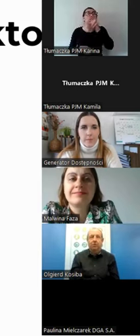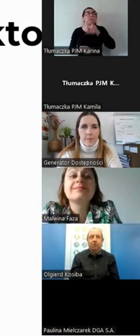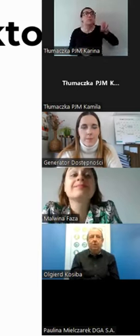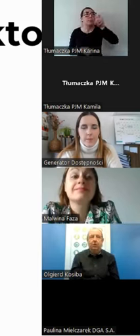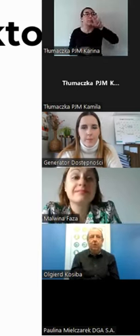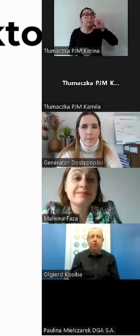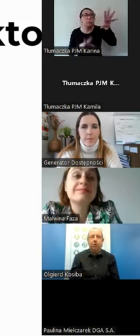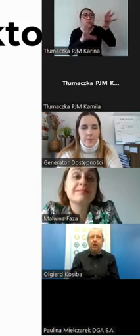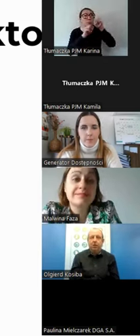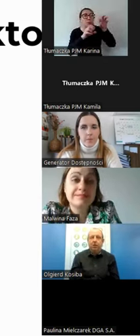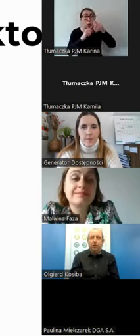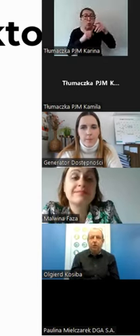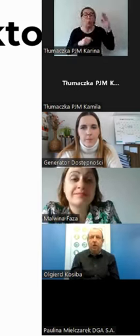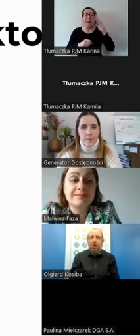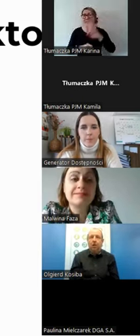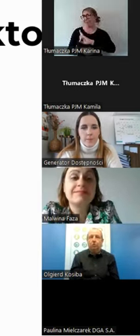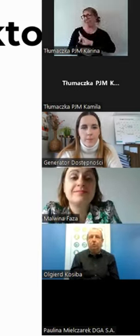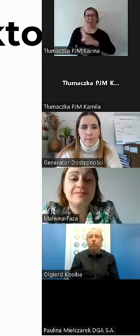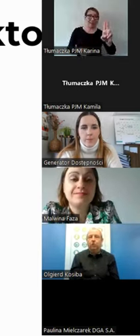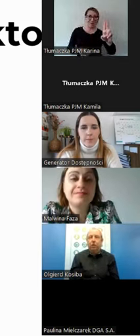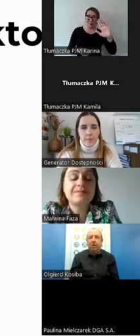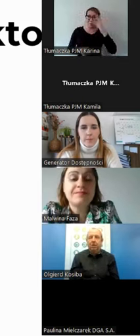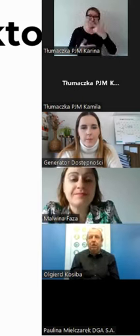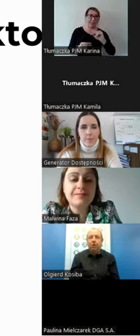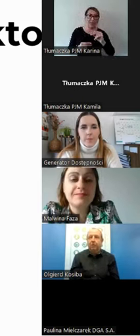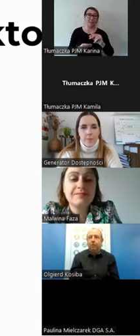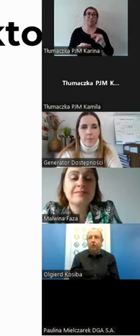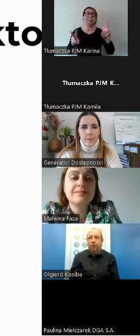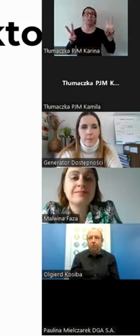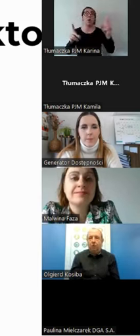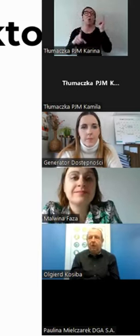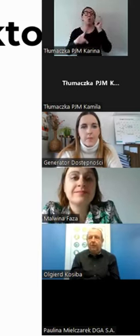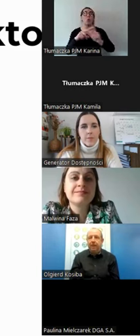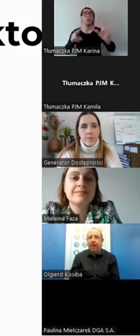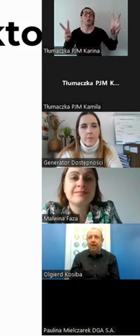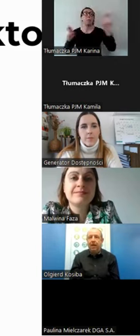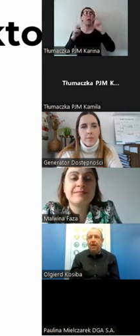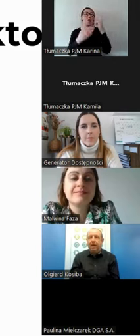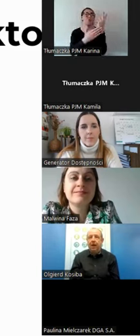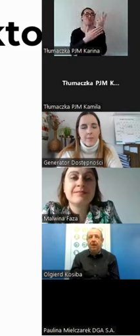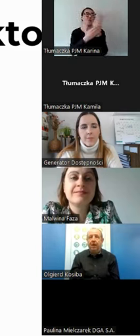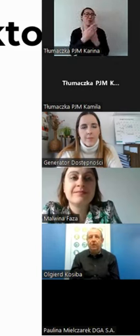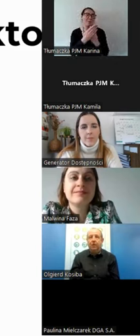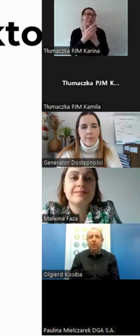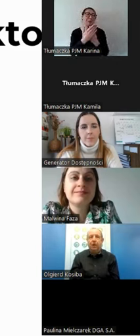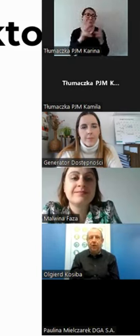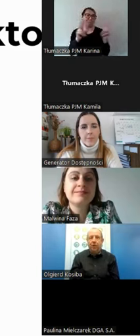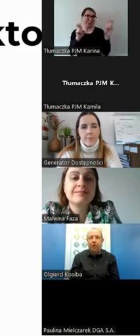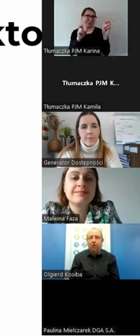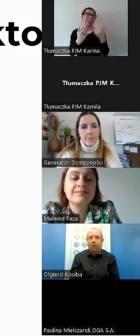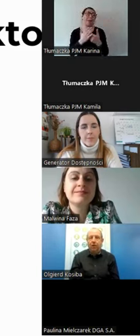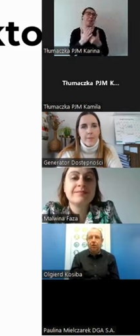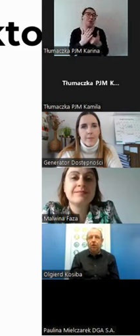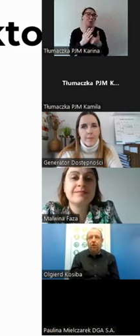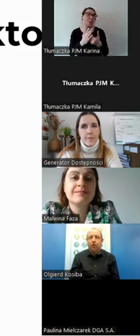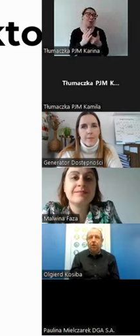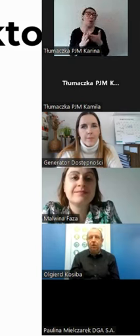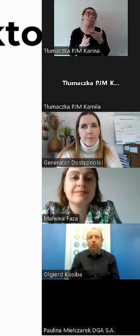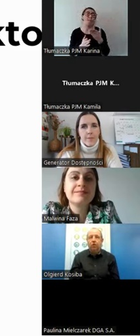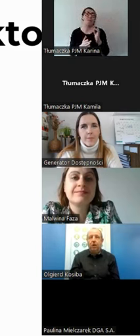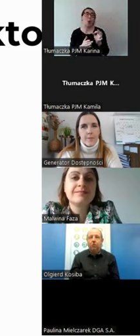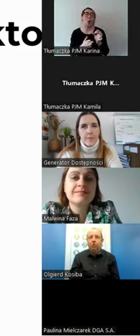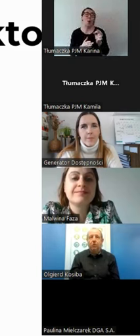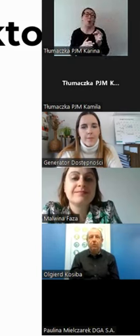mają takie umiejętności. Słowo czytać jest w cudzysłowie, ale to dlatego, że